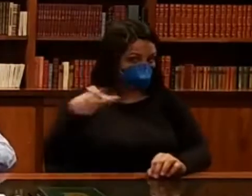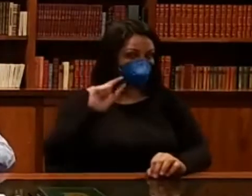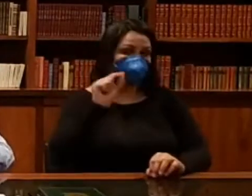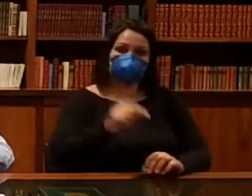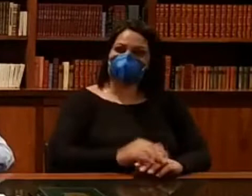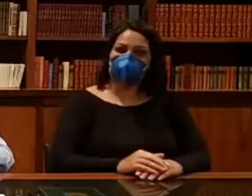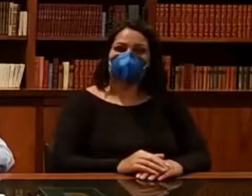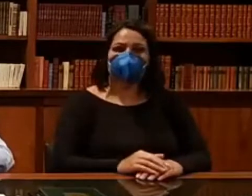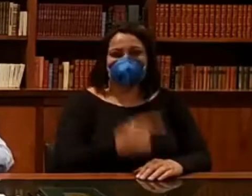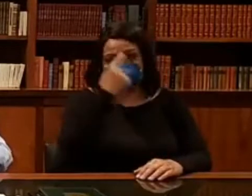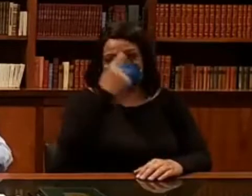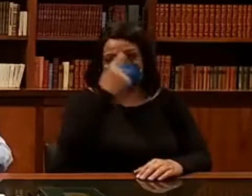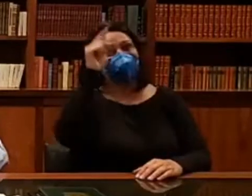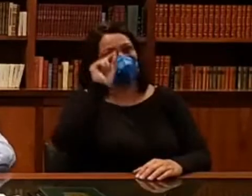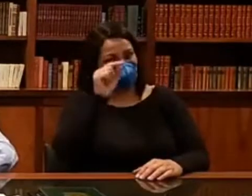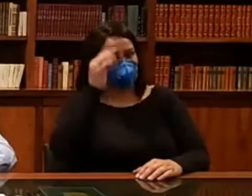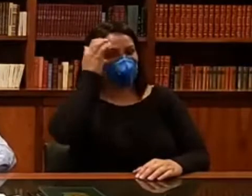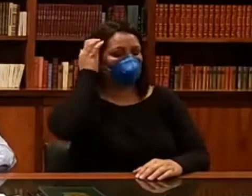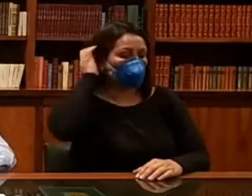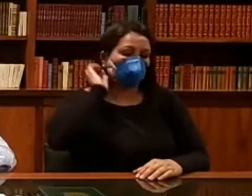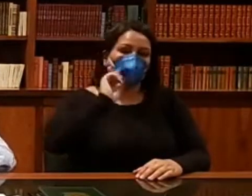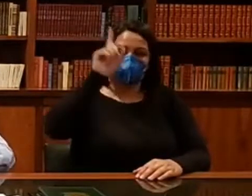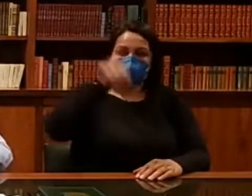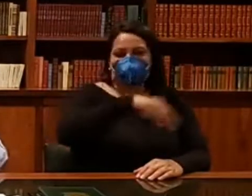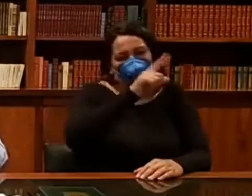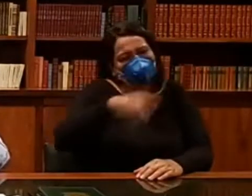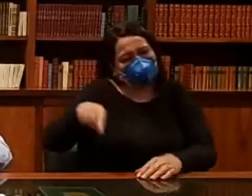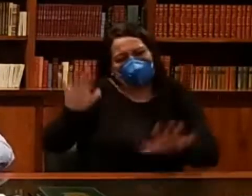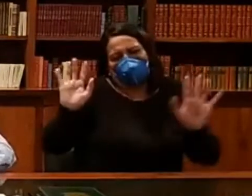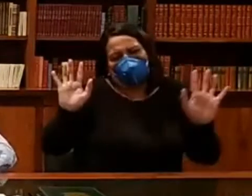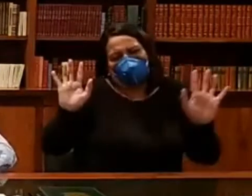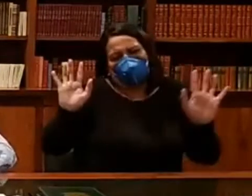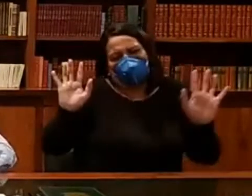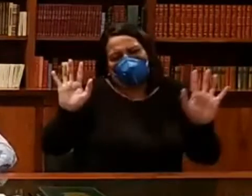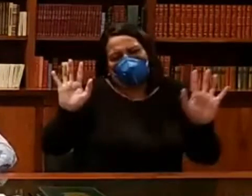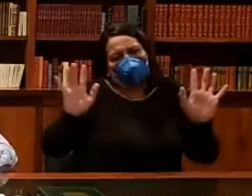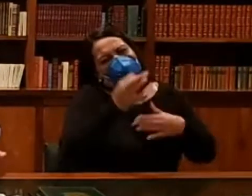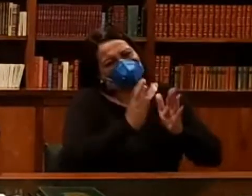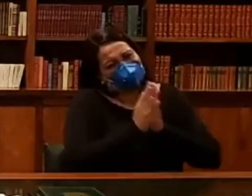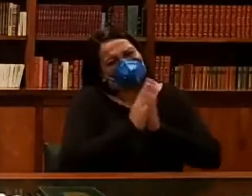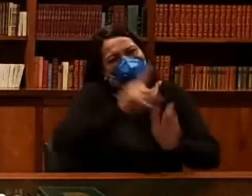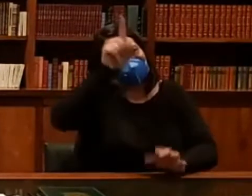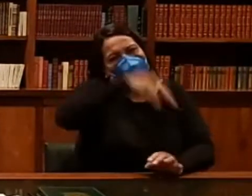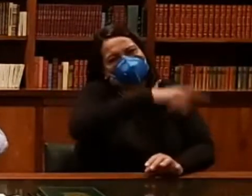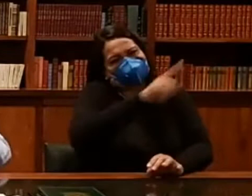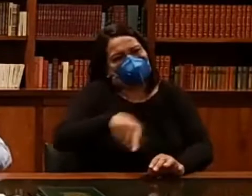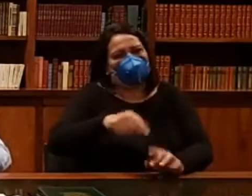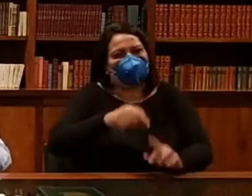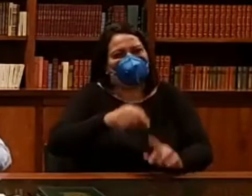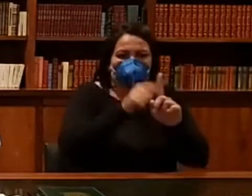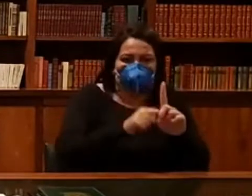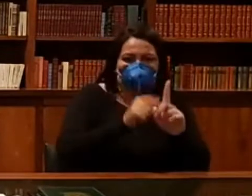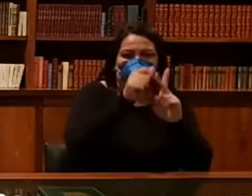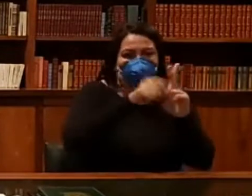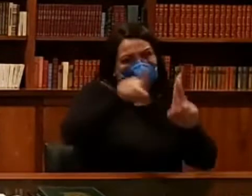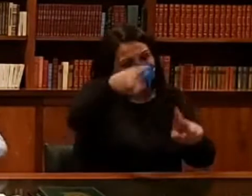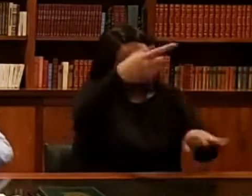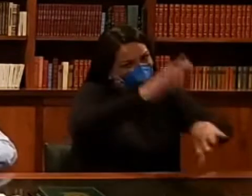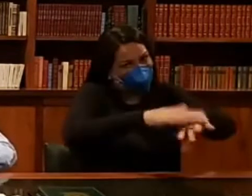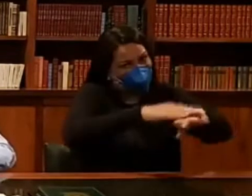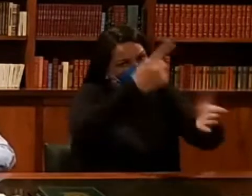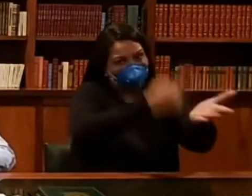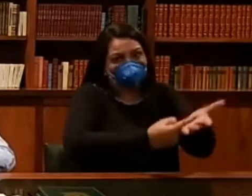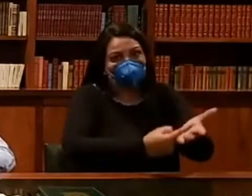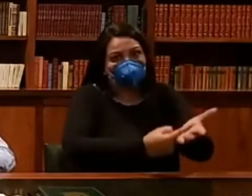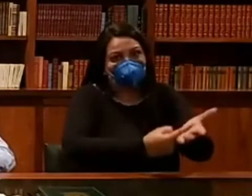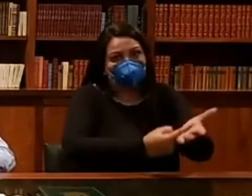Uma das ideias, né? Adiar. Eu acho. É suspender, adiar. Daqui a um mês, dois meses, se faz. Agora foi dado um